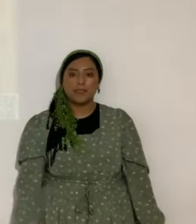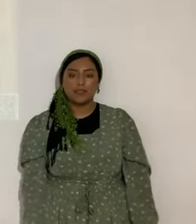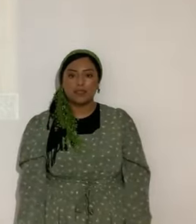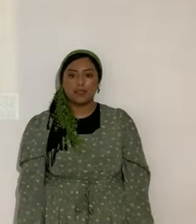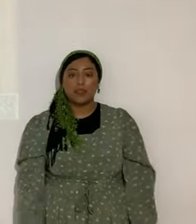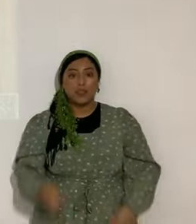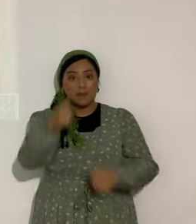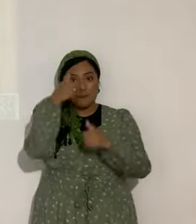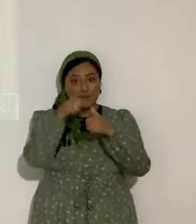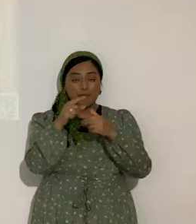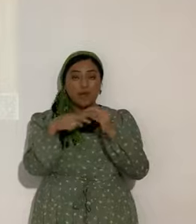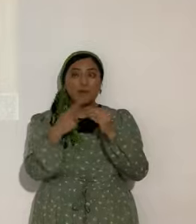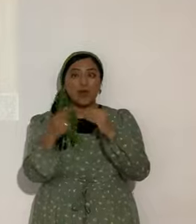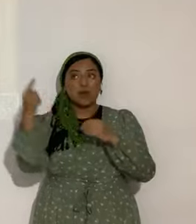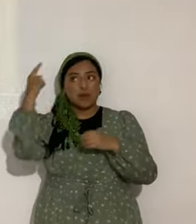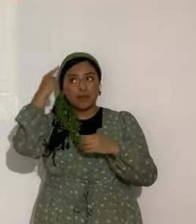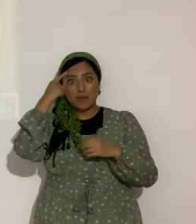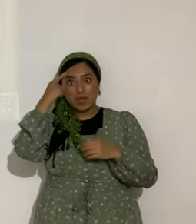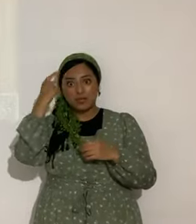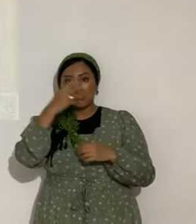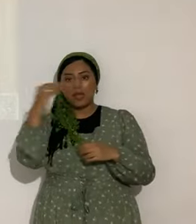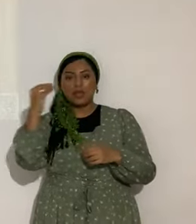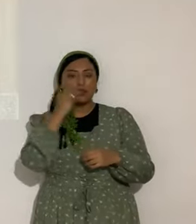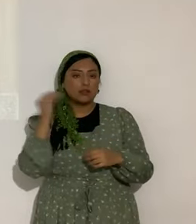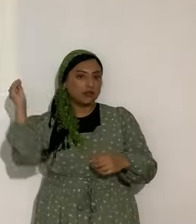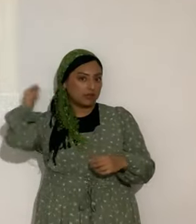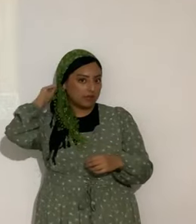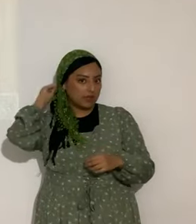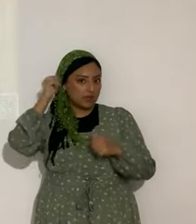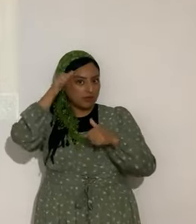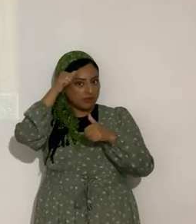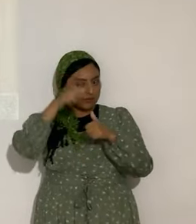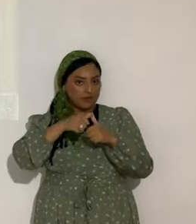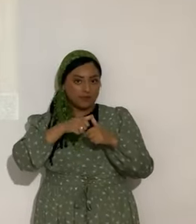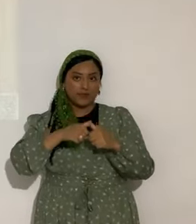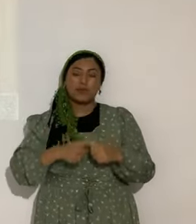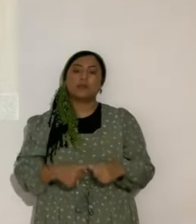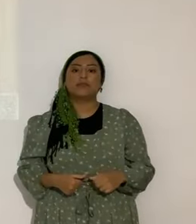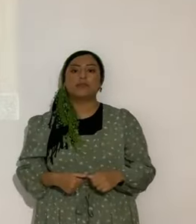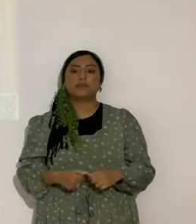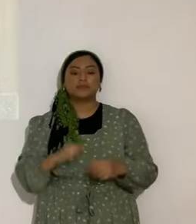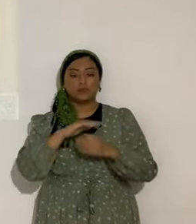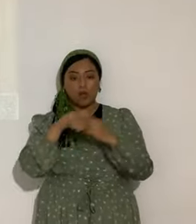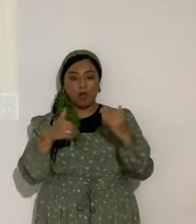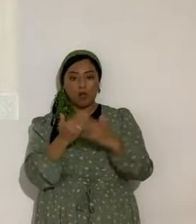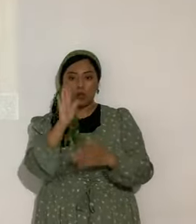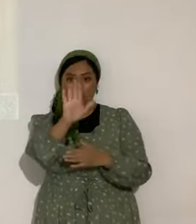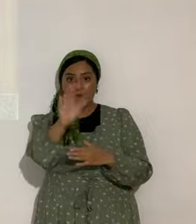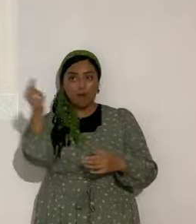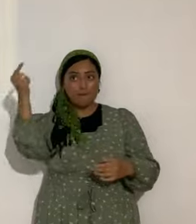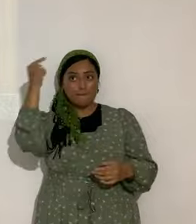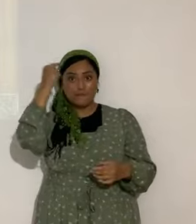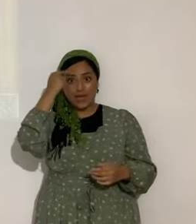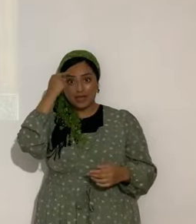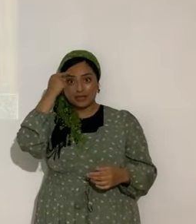Recuerden lo de la mente consciente y subconsciente. ¿De acuerdo? Entonces, toda tu mente consciente y